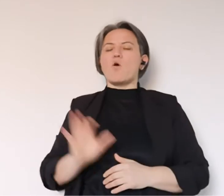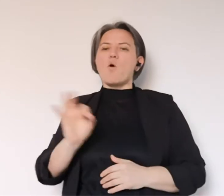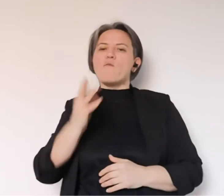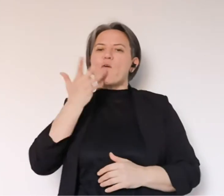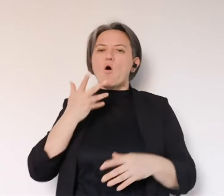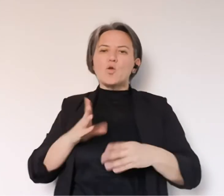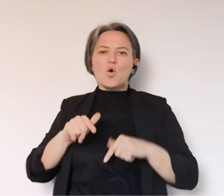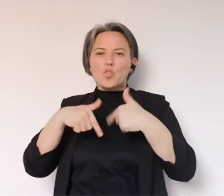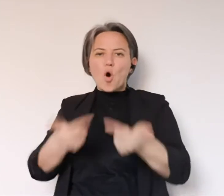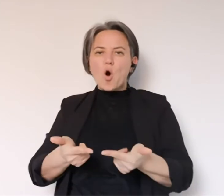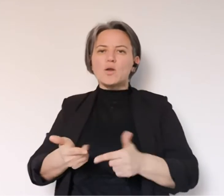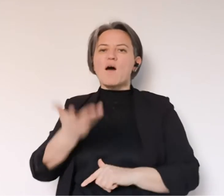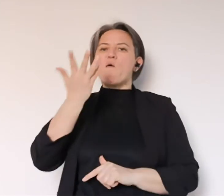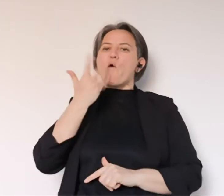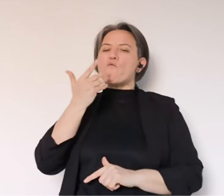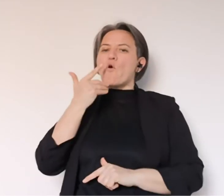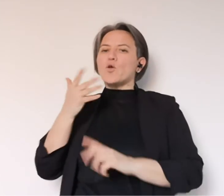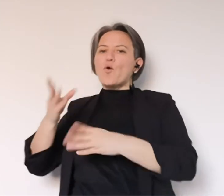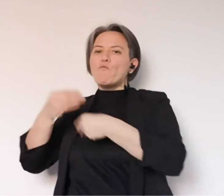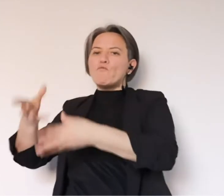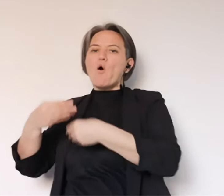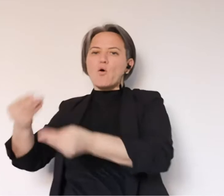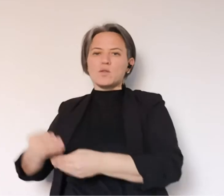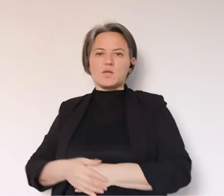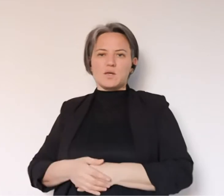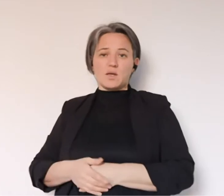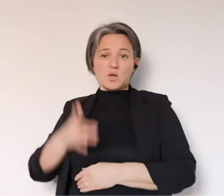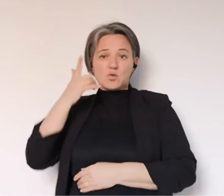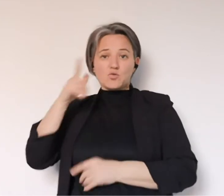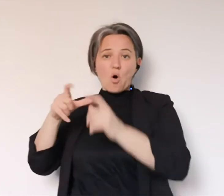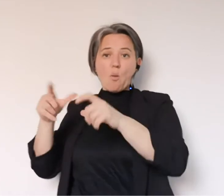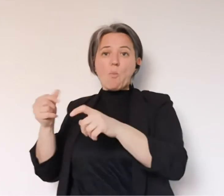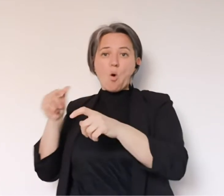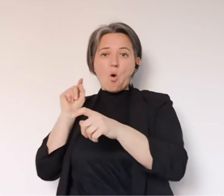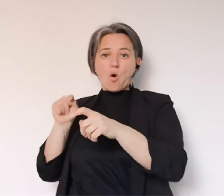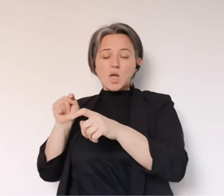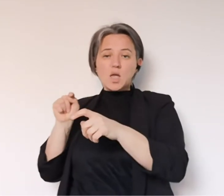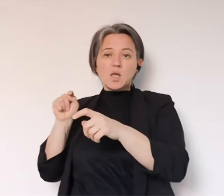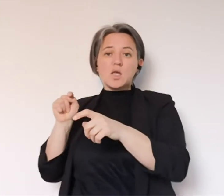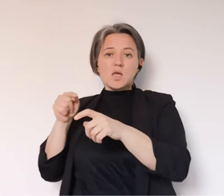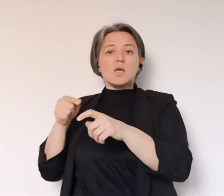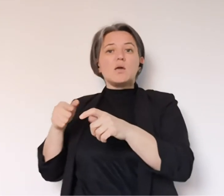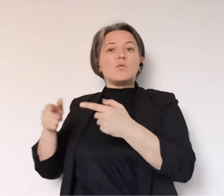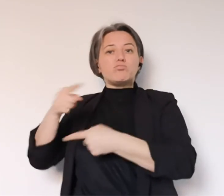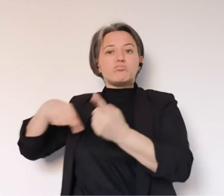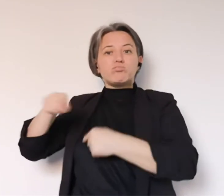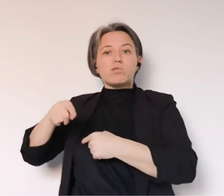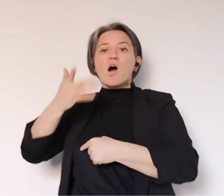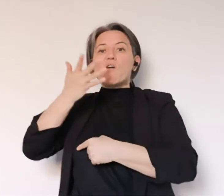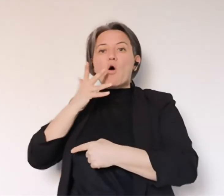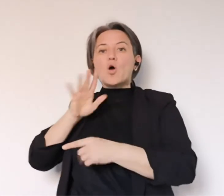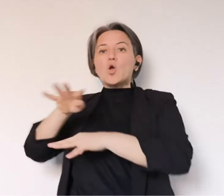vuole venire a fare il volontario, sono una persona che ha una donazione da fare oppure sono eventualmente un fornitore, so che state